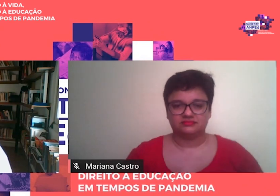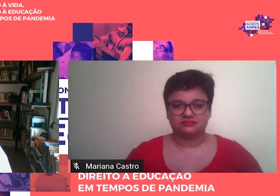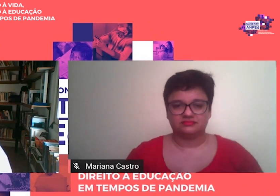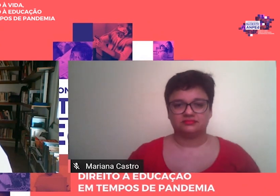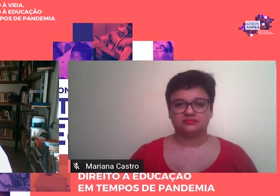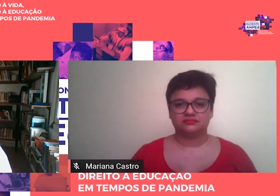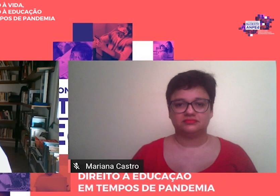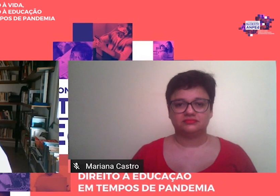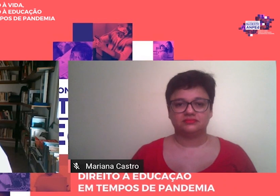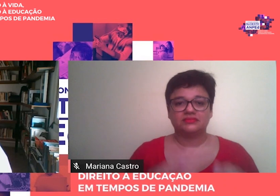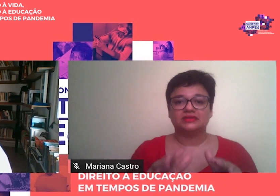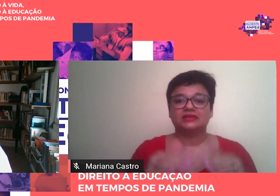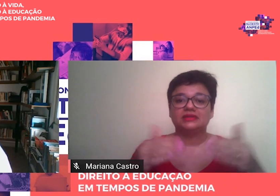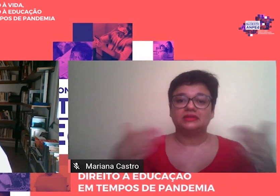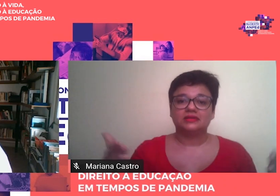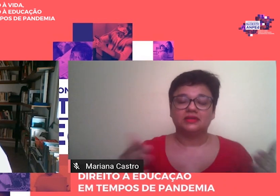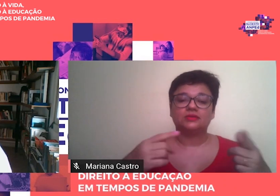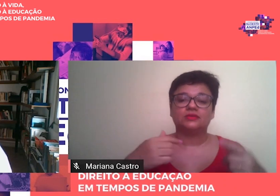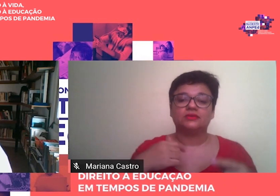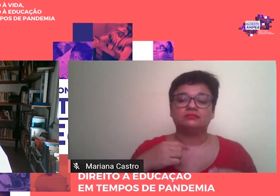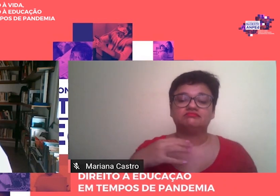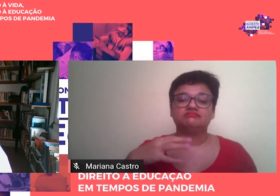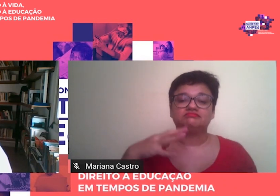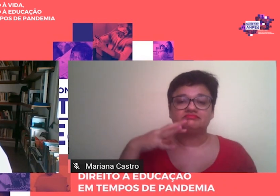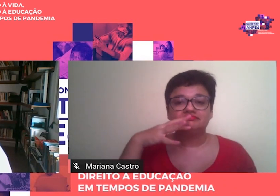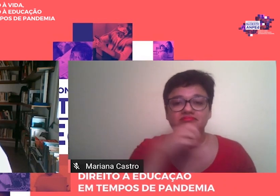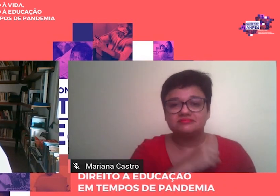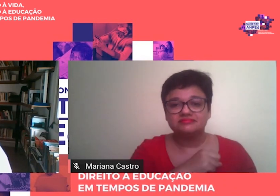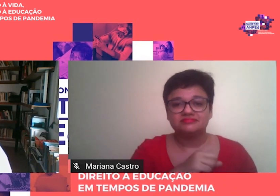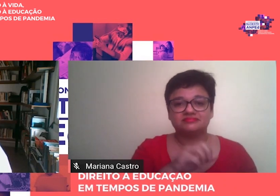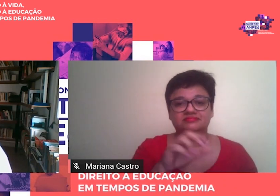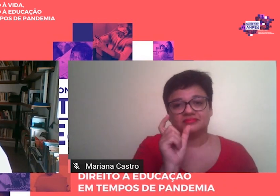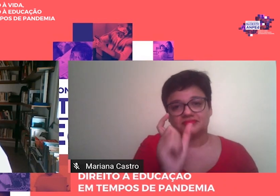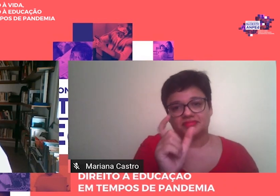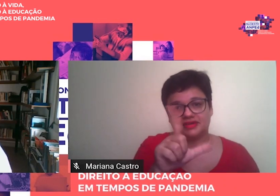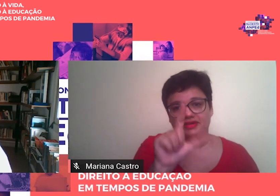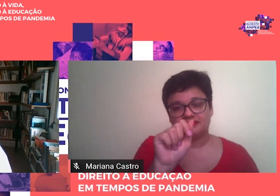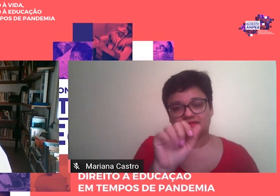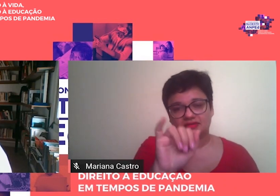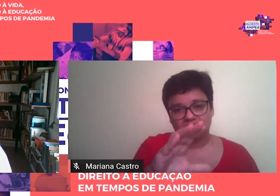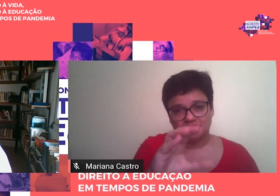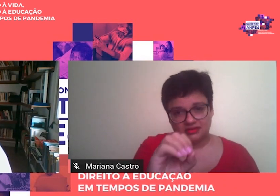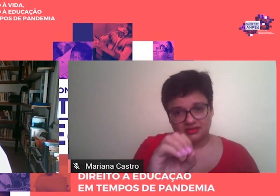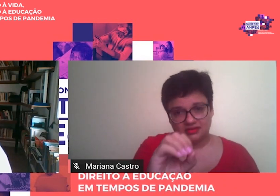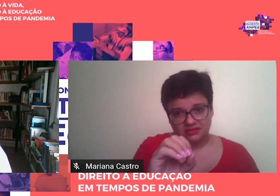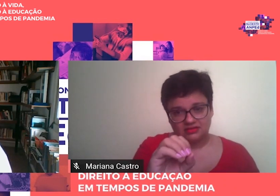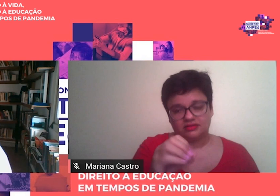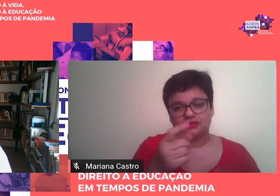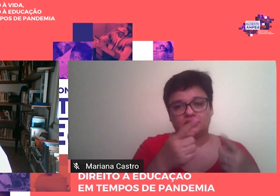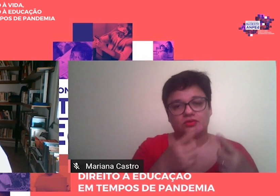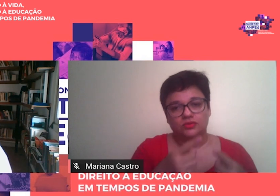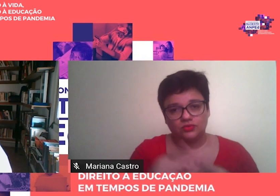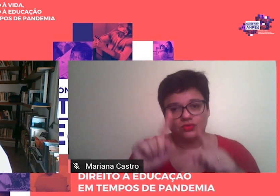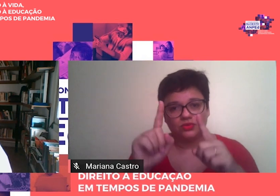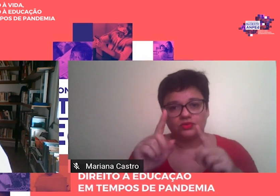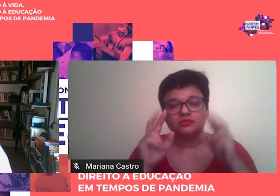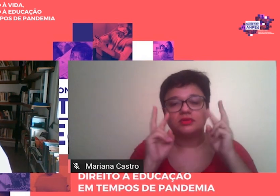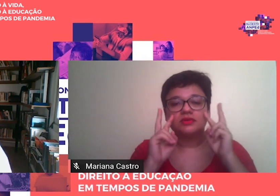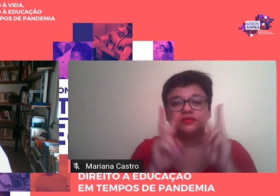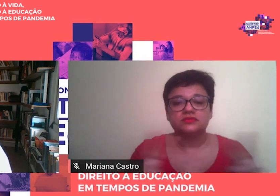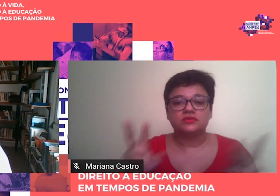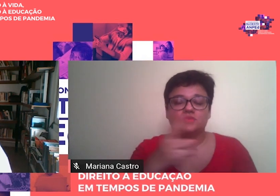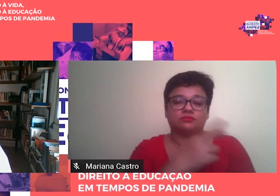Então, tendo reconhecido a maior precisão do termo laico na contraposição com a visão religiosa,